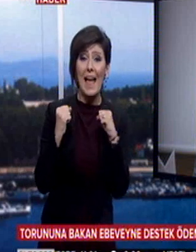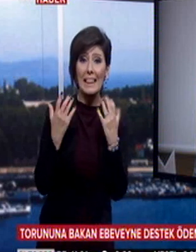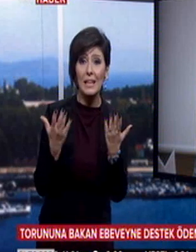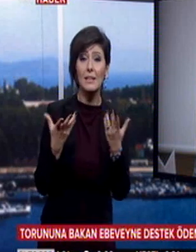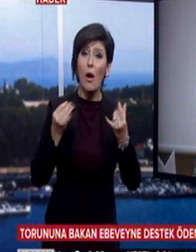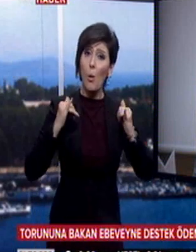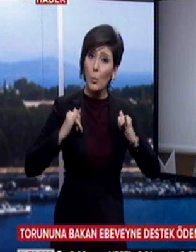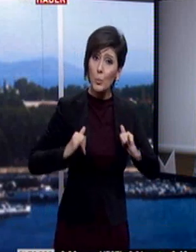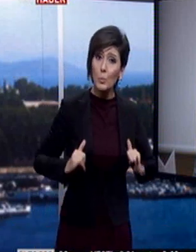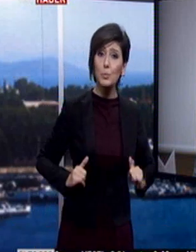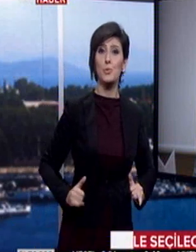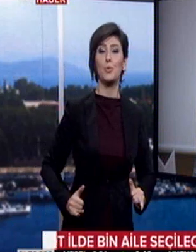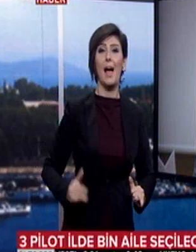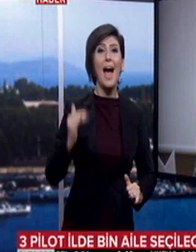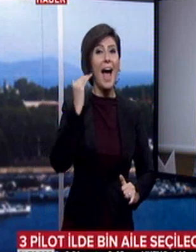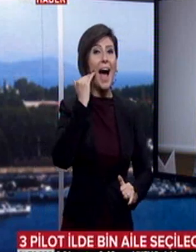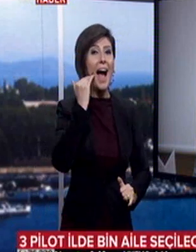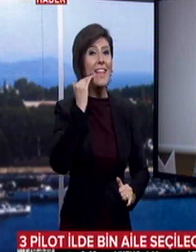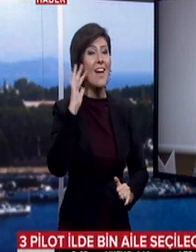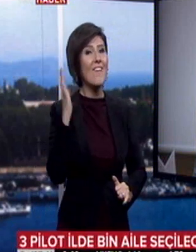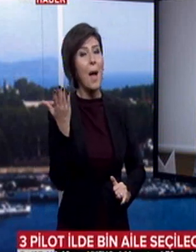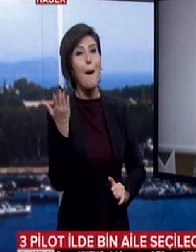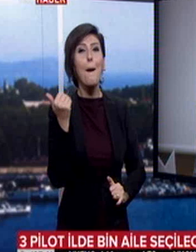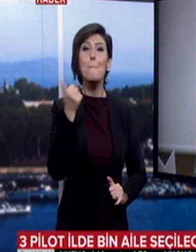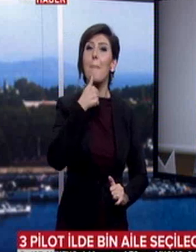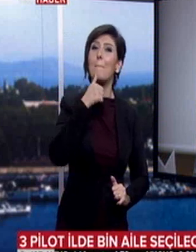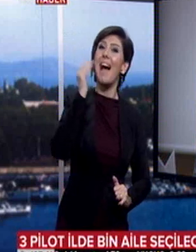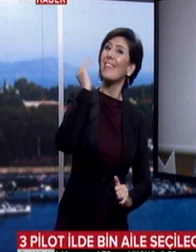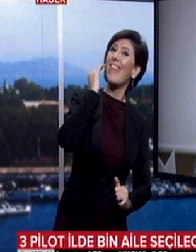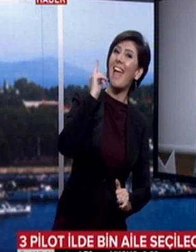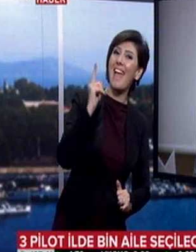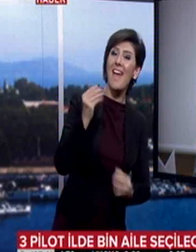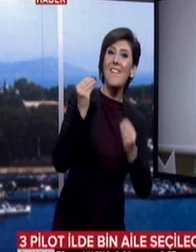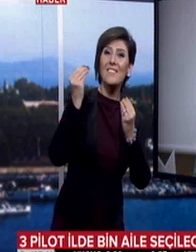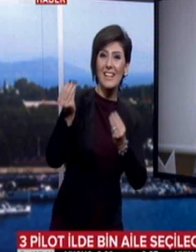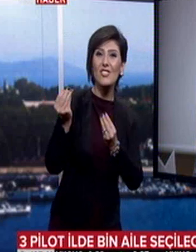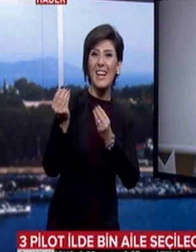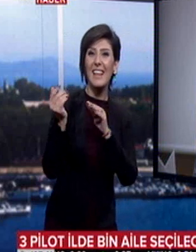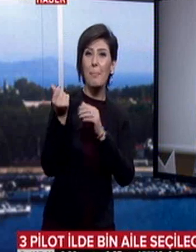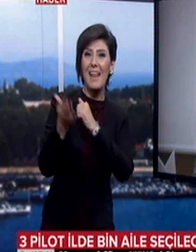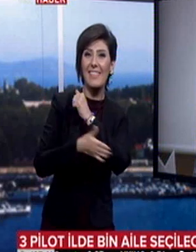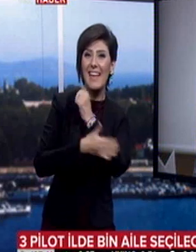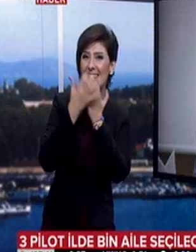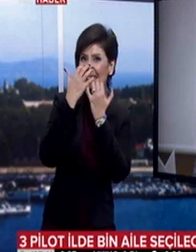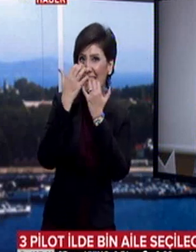daha huzurlu ortamda anneanne veya babaanneye verilecek destekle daha